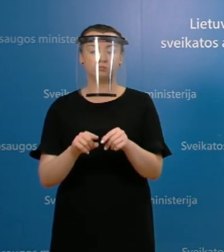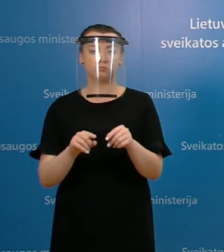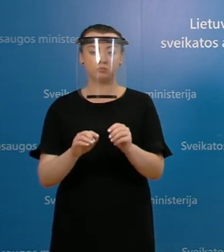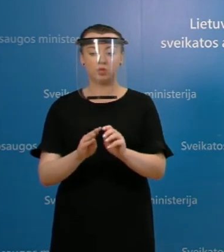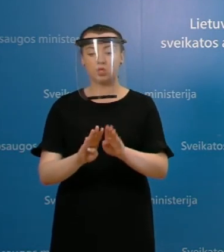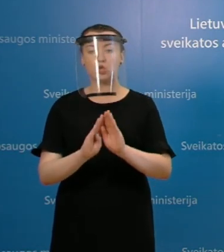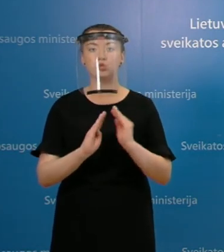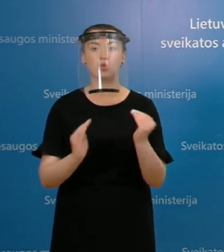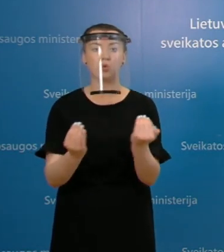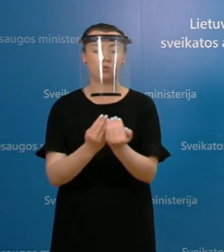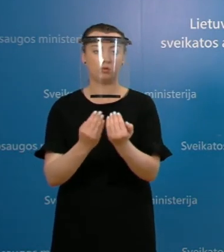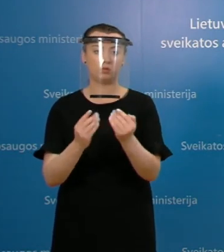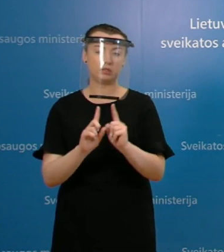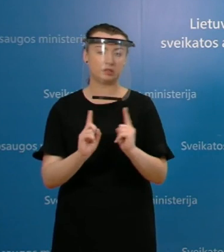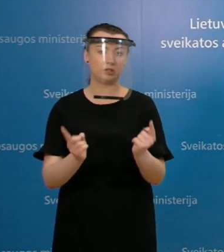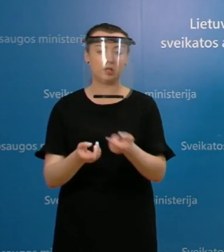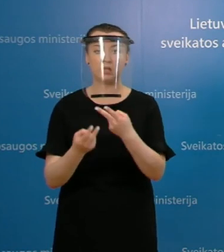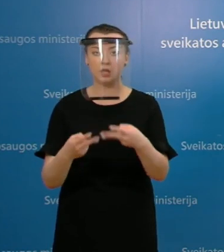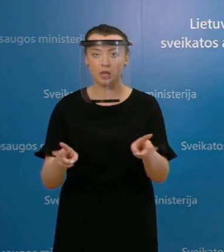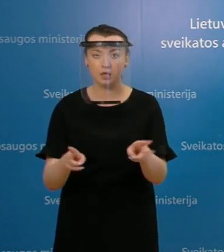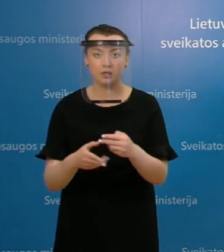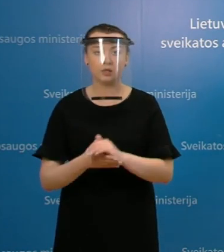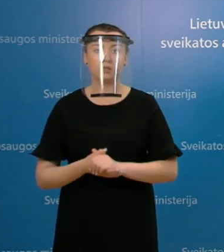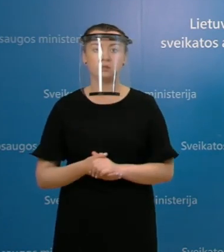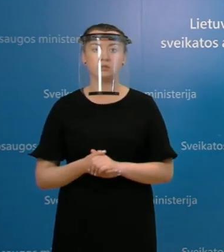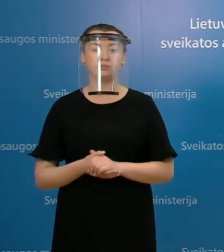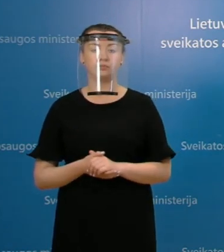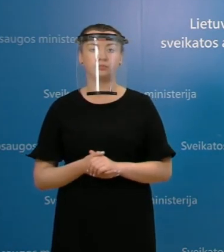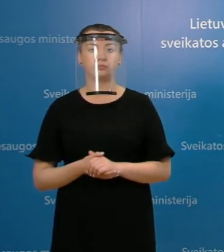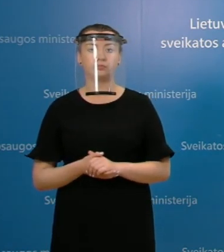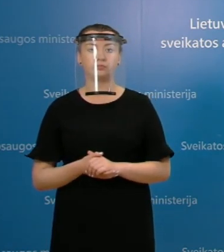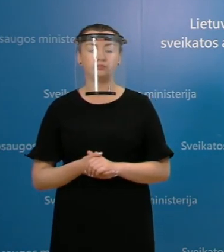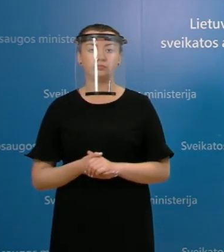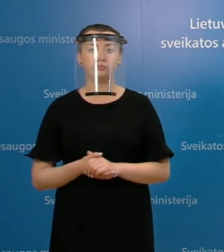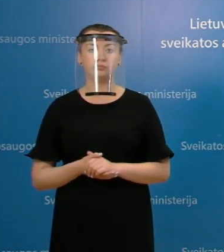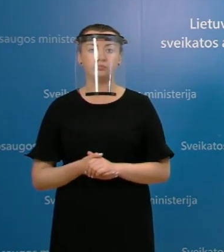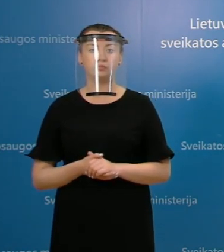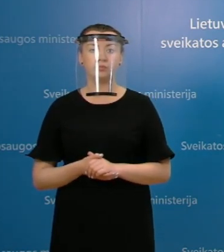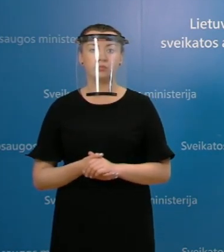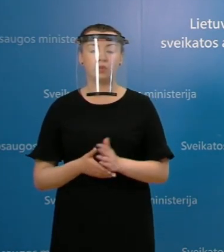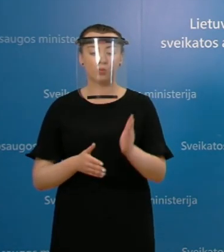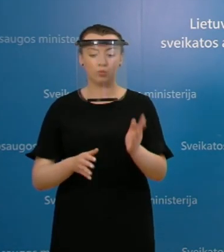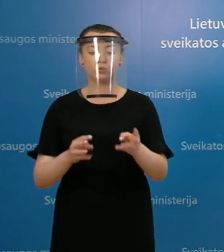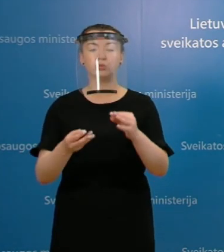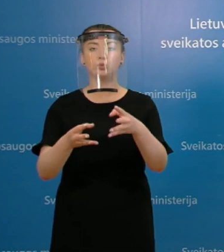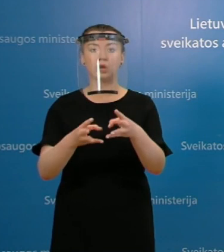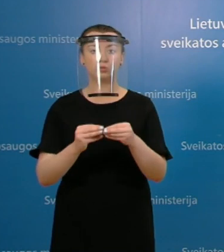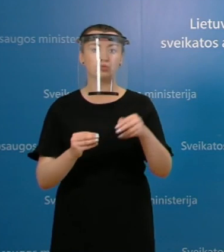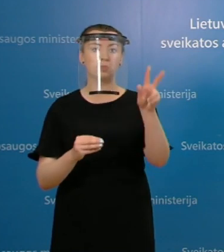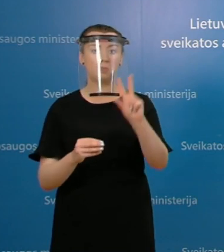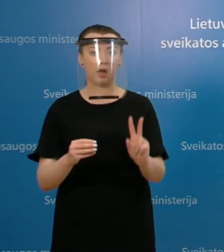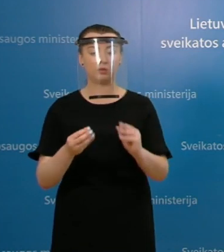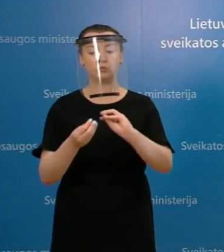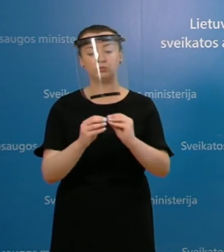parvykus izoliuotis, jos Baltijos šalių bus suderinamos aptariamas